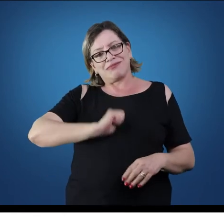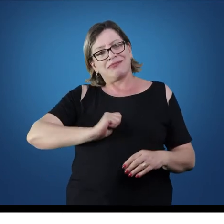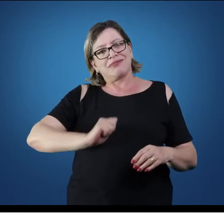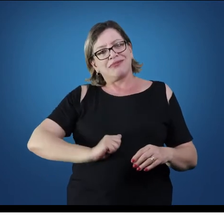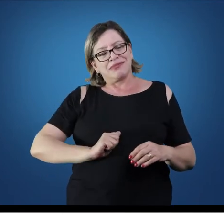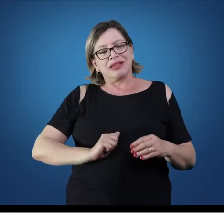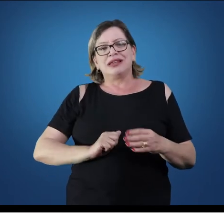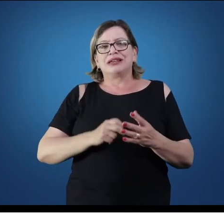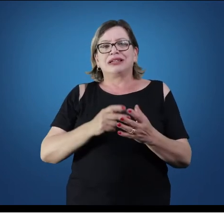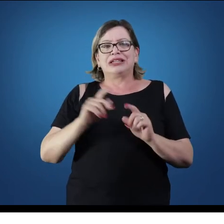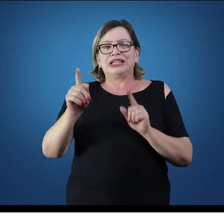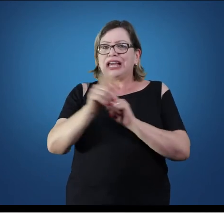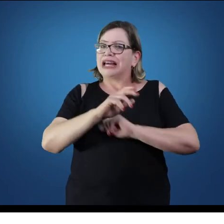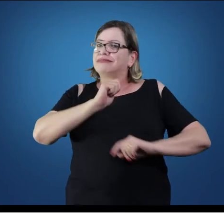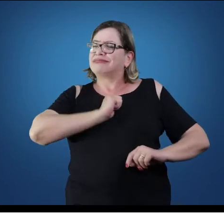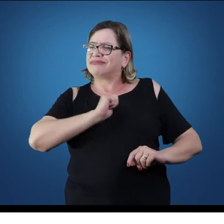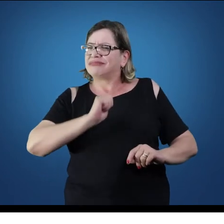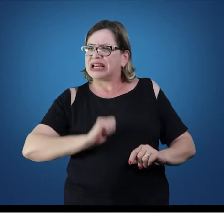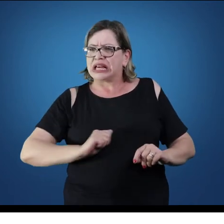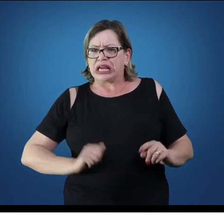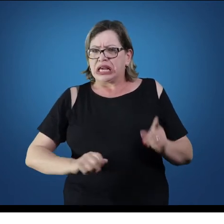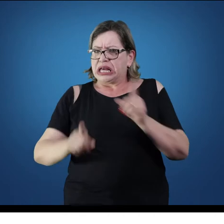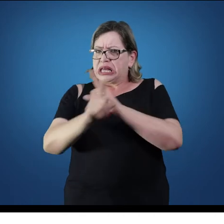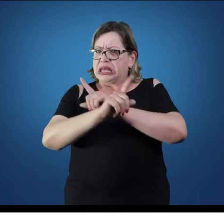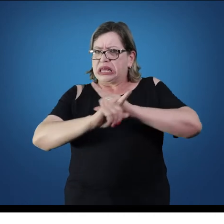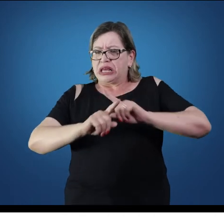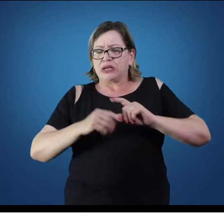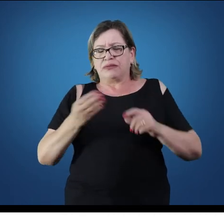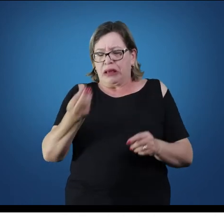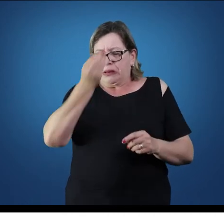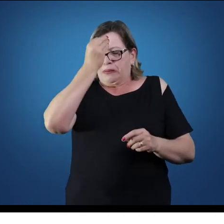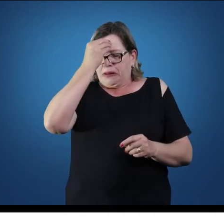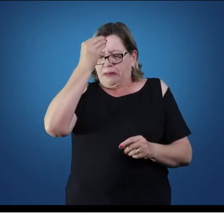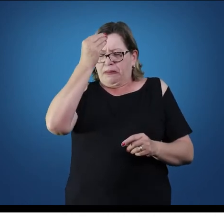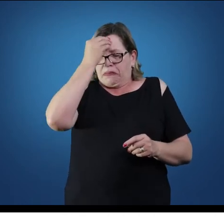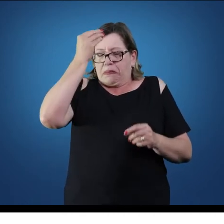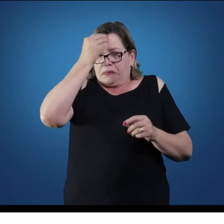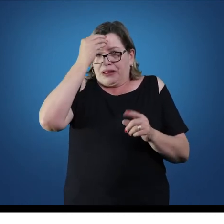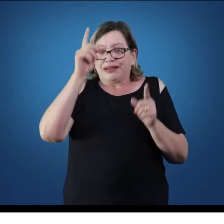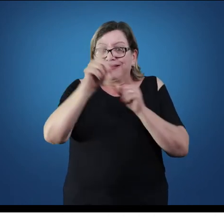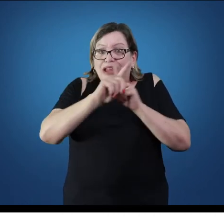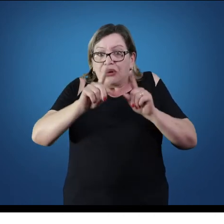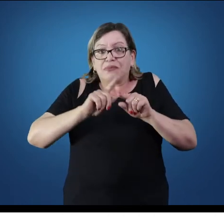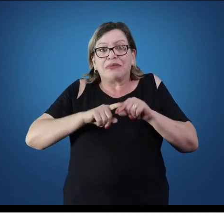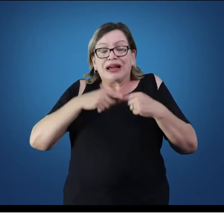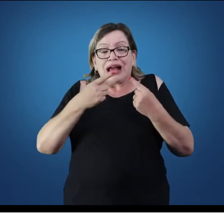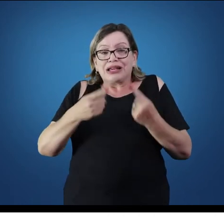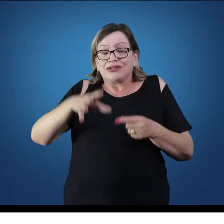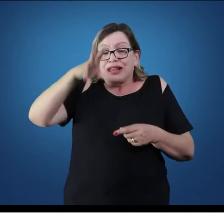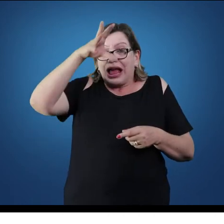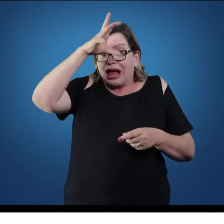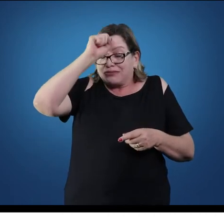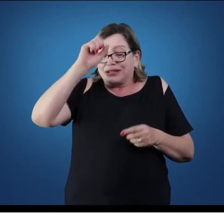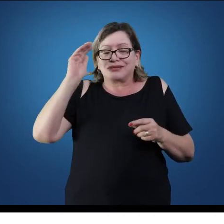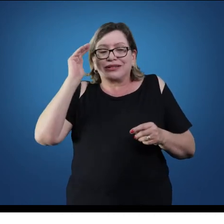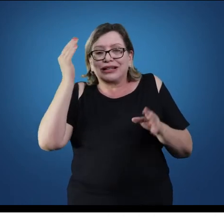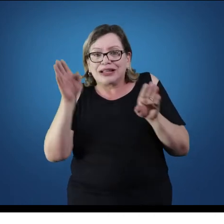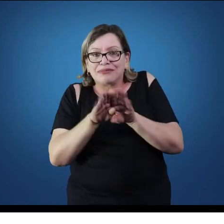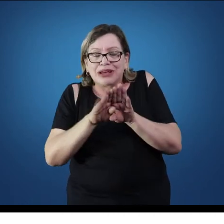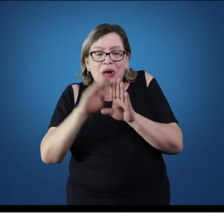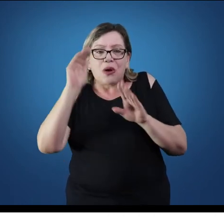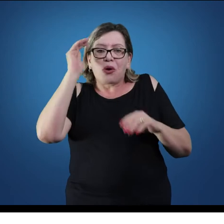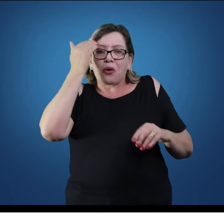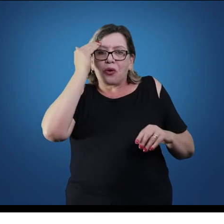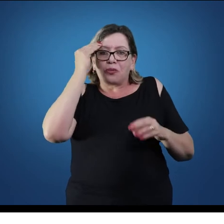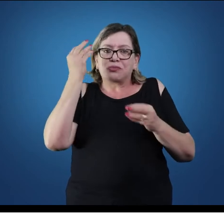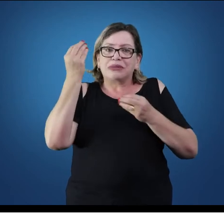que a anatomia não seja de maneira nenhuma uma coisa decorada, e sim funcional para vocês compreenderem o restante